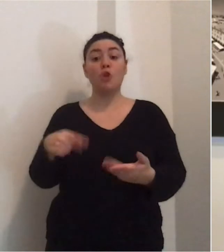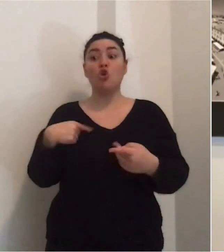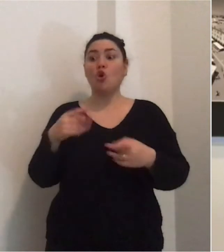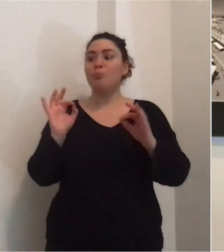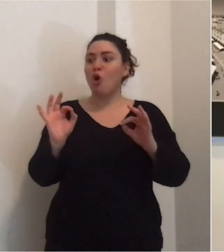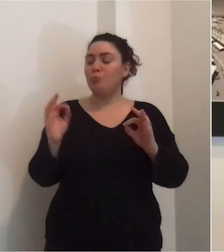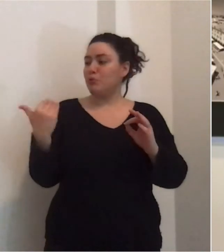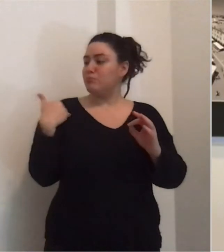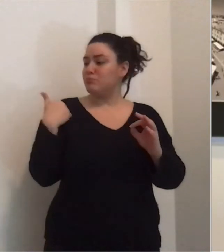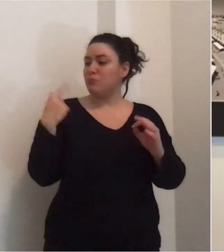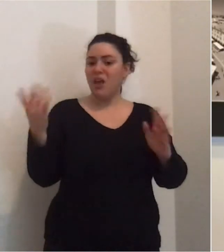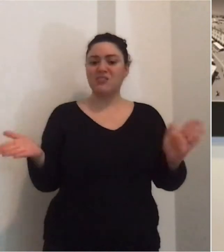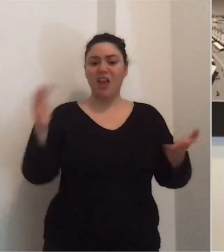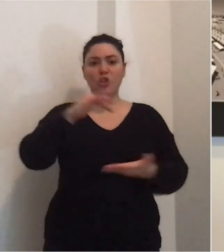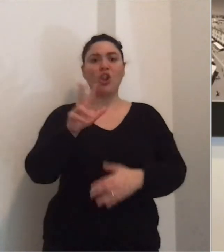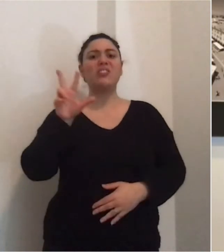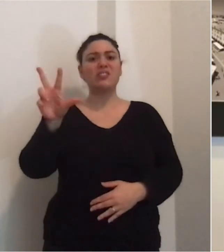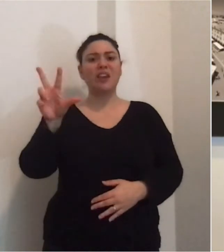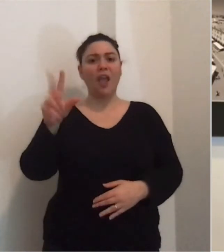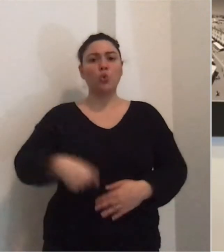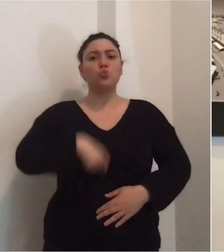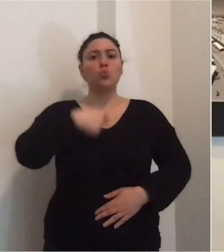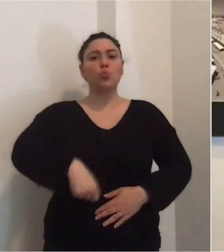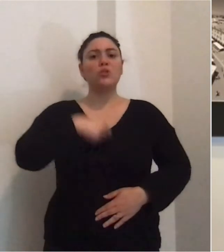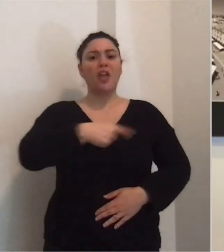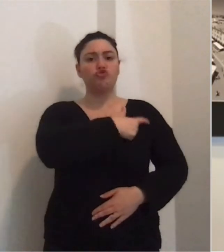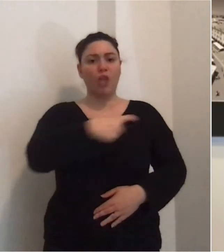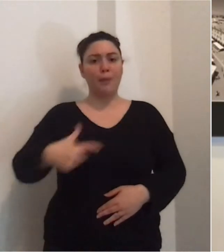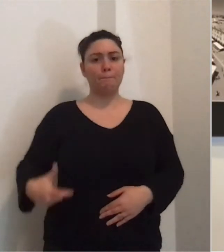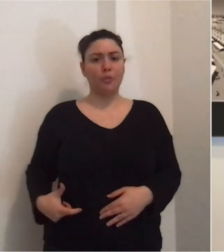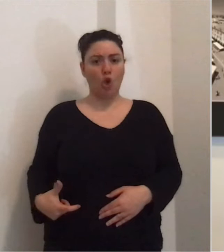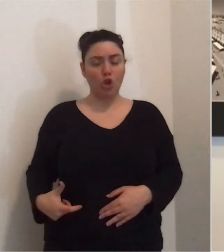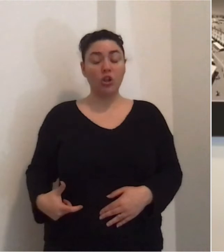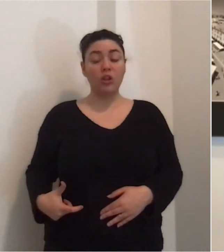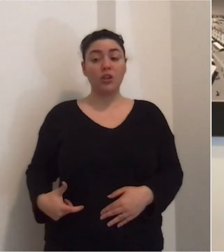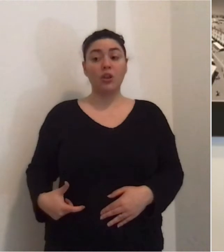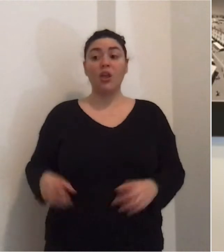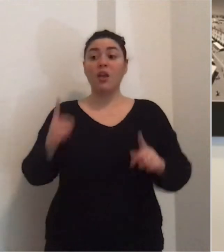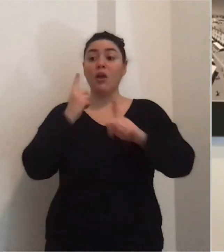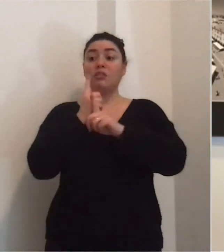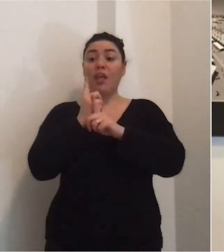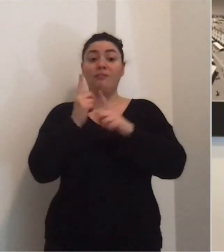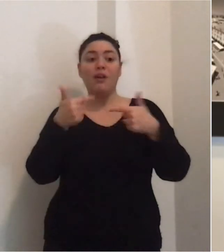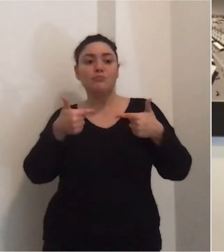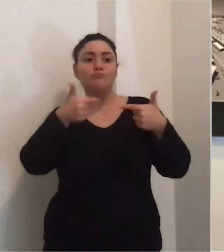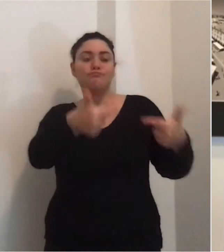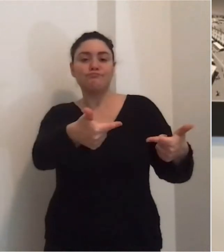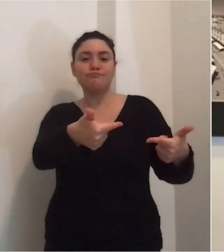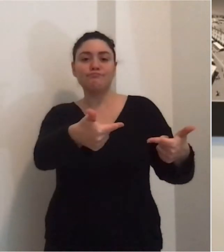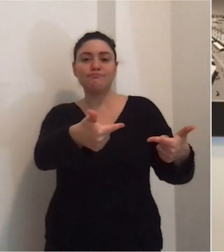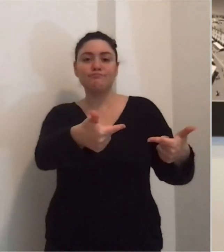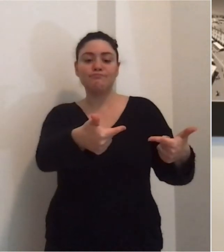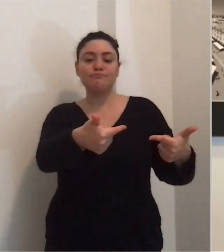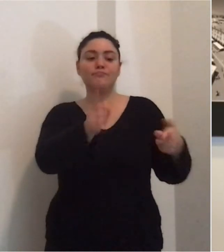ricevuto tre scatoloni piene di tutte e tutte della Champion che verranno consegnate